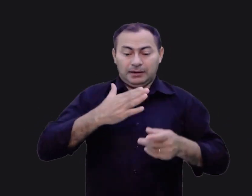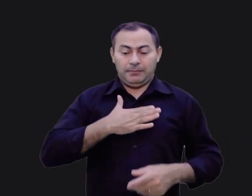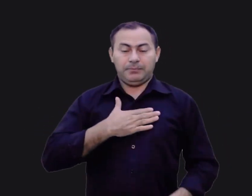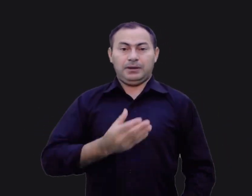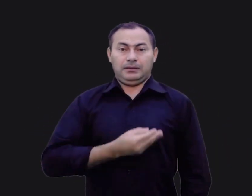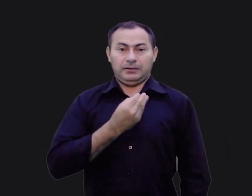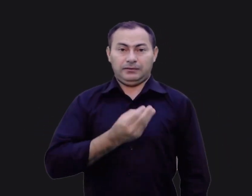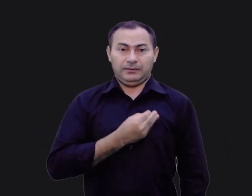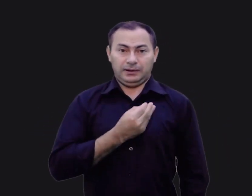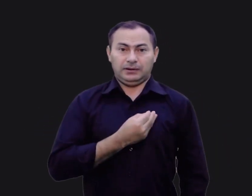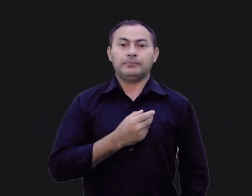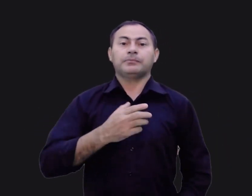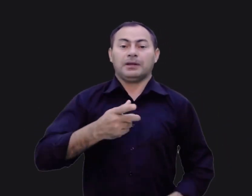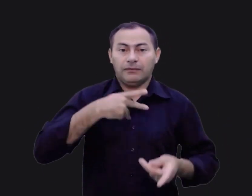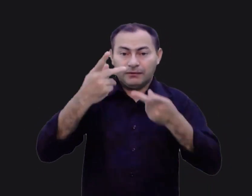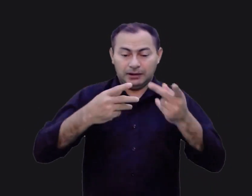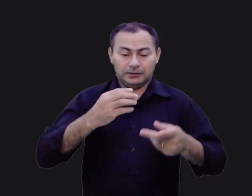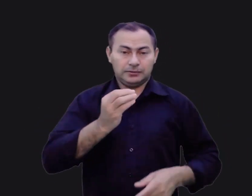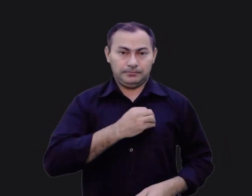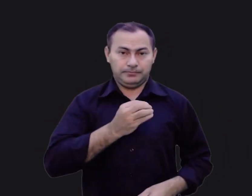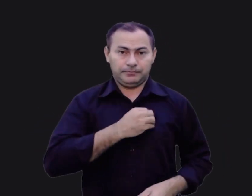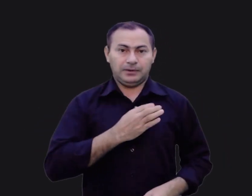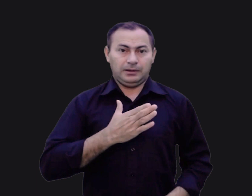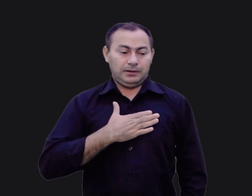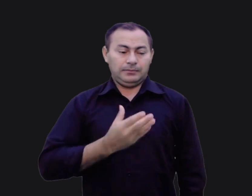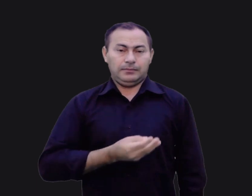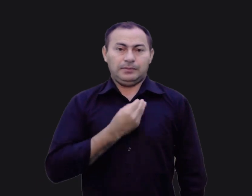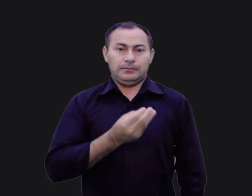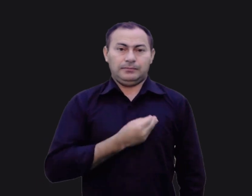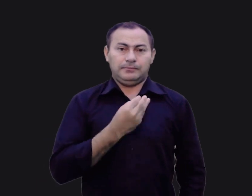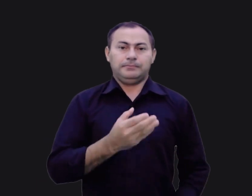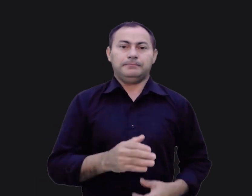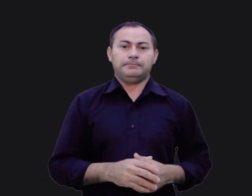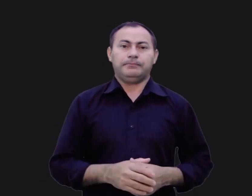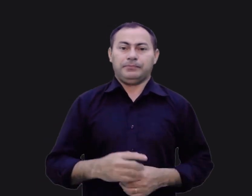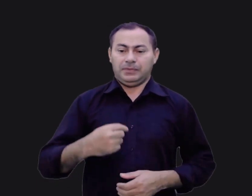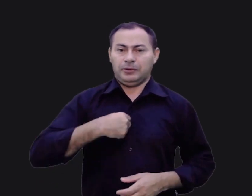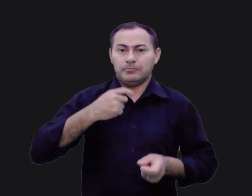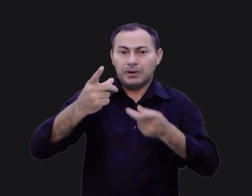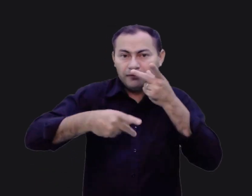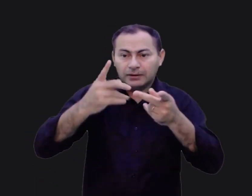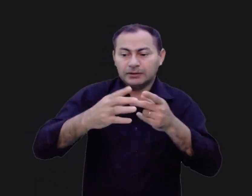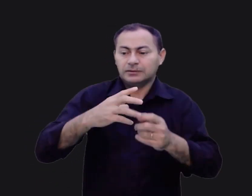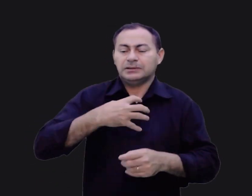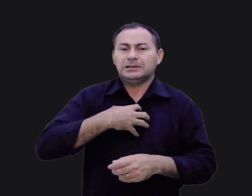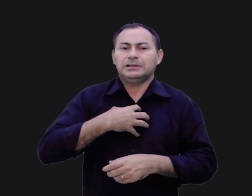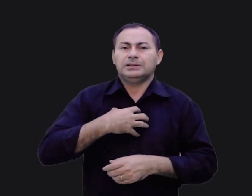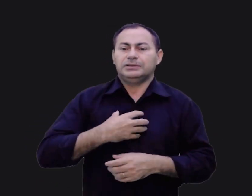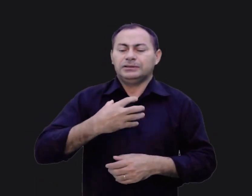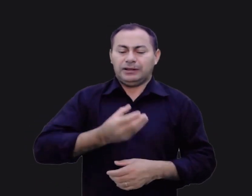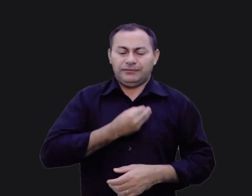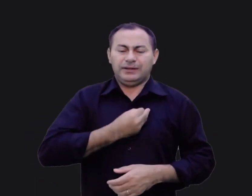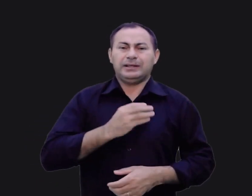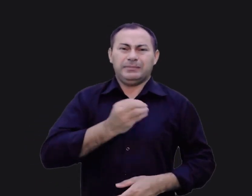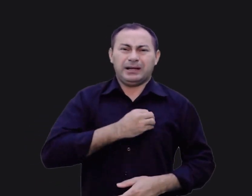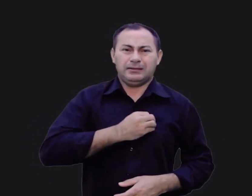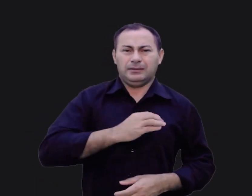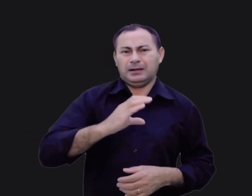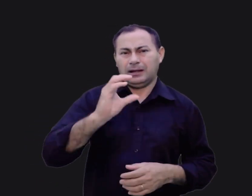minha vida. Estou falando dos pecados da minha vida. Estou falando desse tipo de Canaã. Tenho